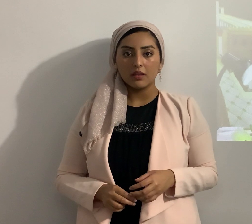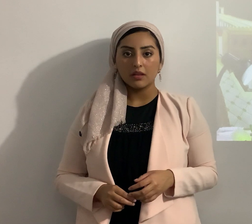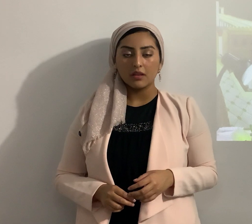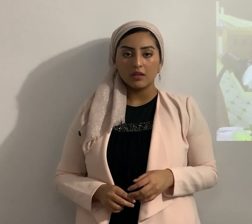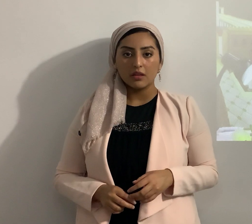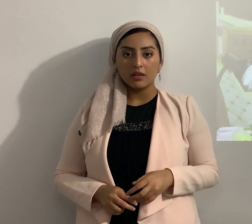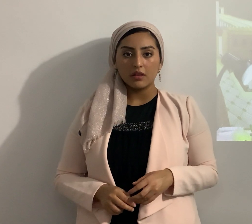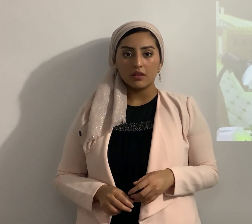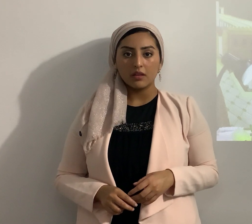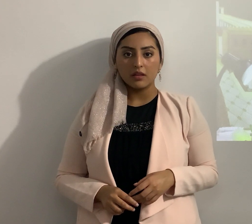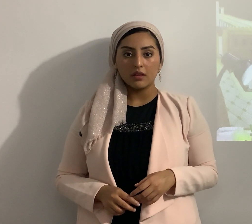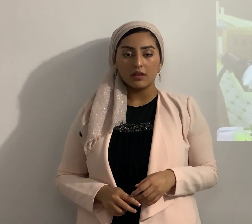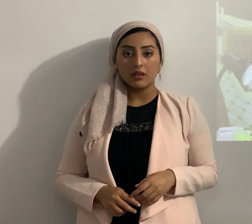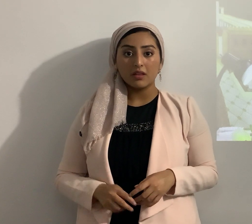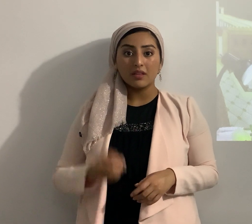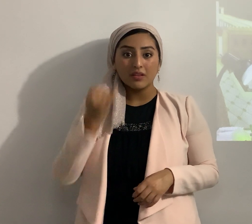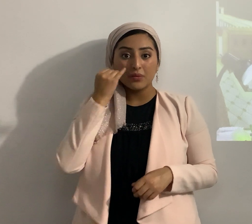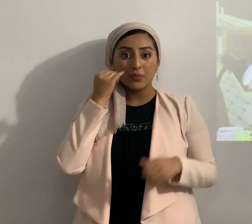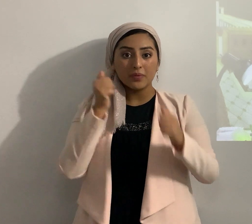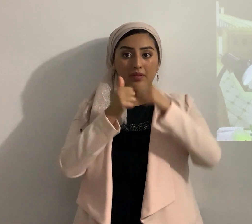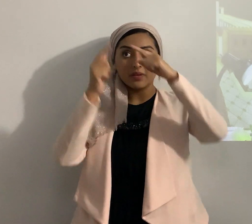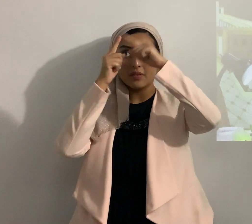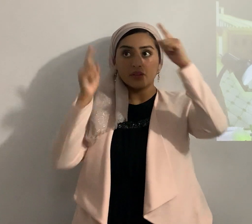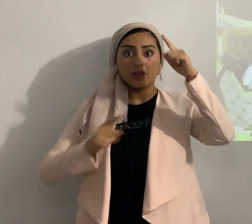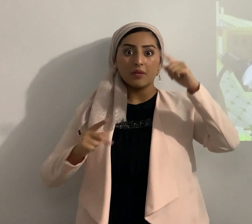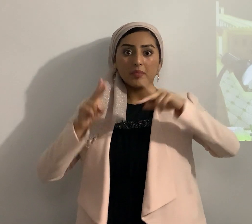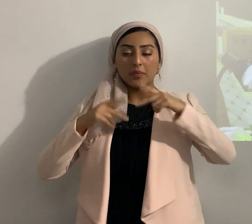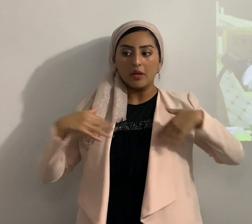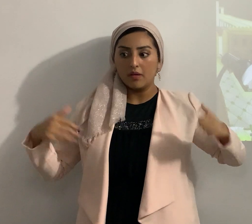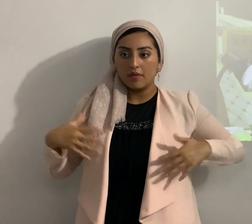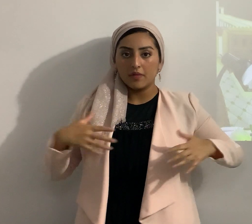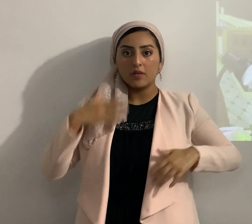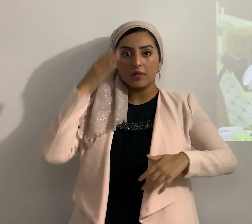si con unos truenos la gente se asusta imagínate la tribulación y la ira